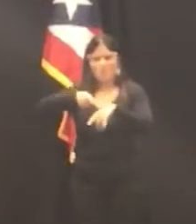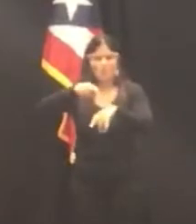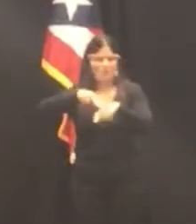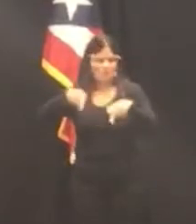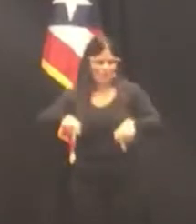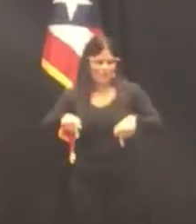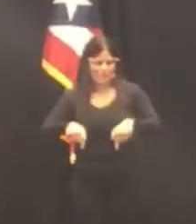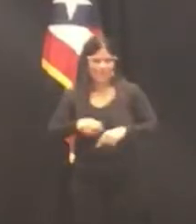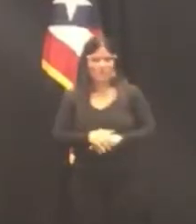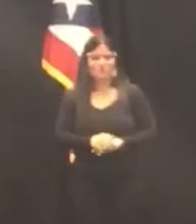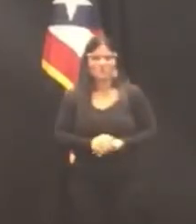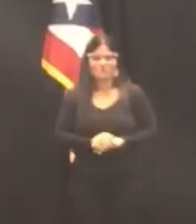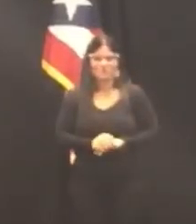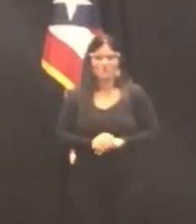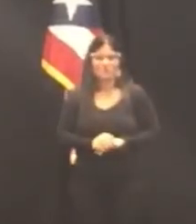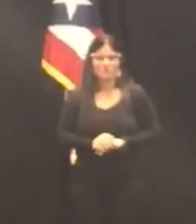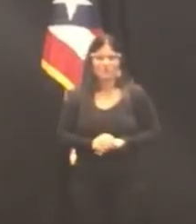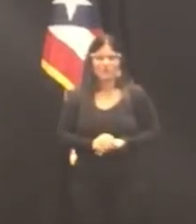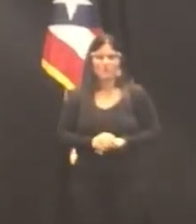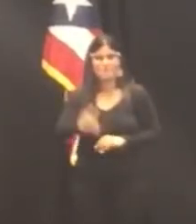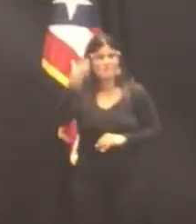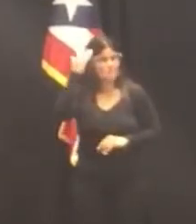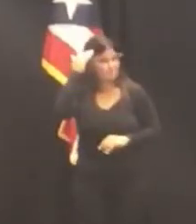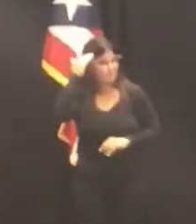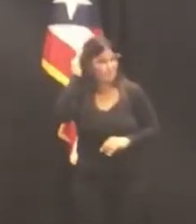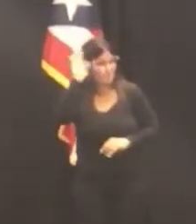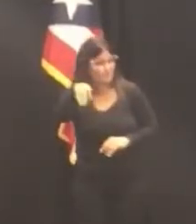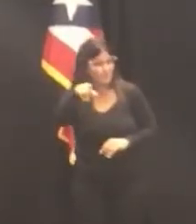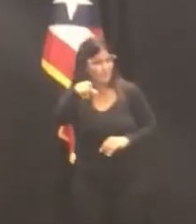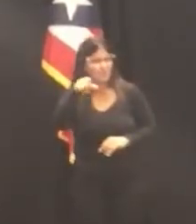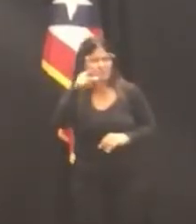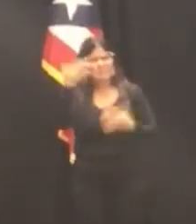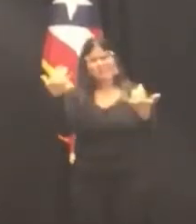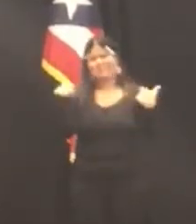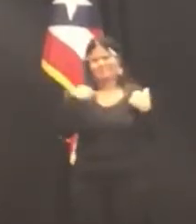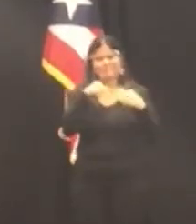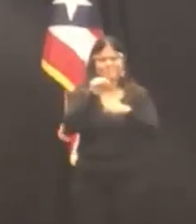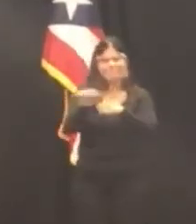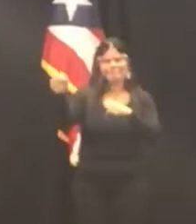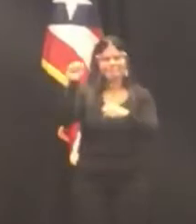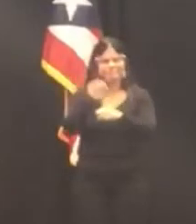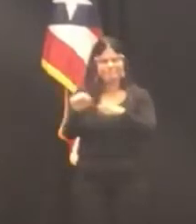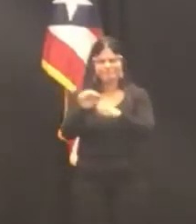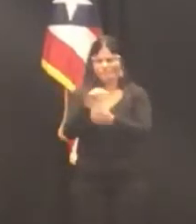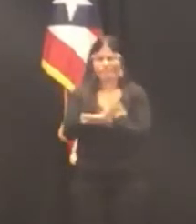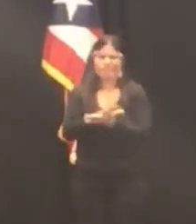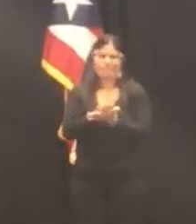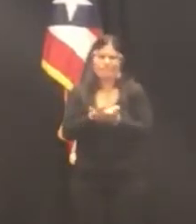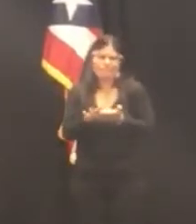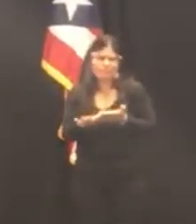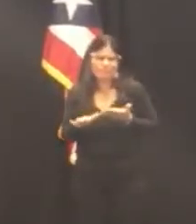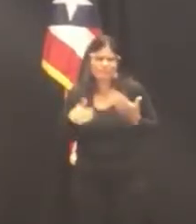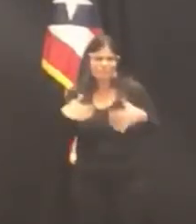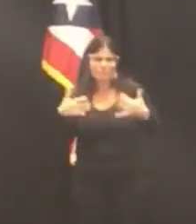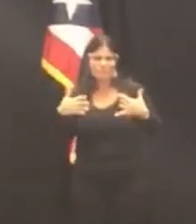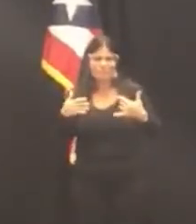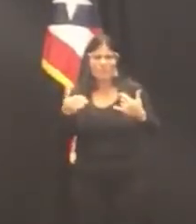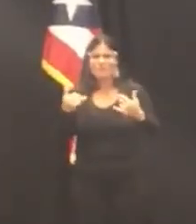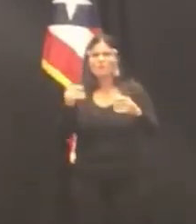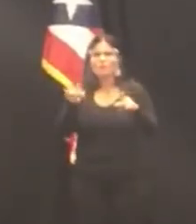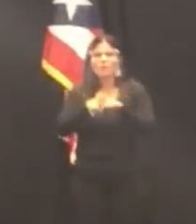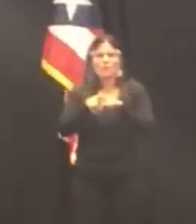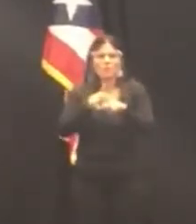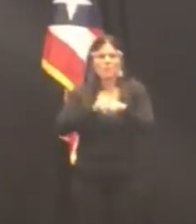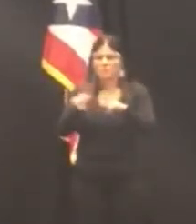En reconocimiento a una trayectoria intachable en el ejercicio de la profesión legal el entonces gobernador